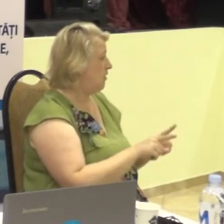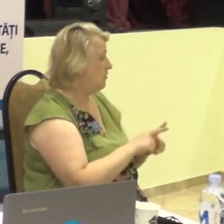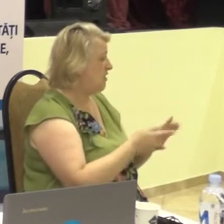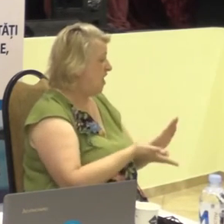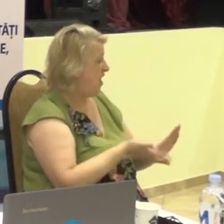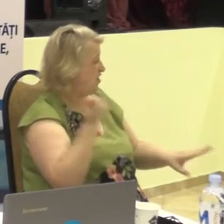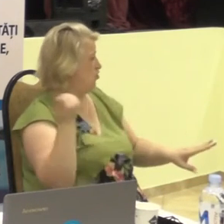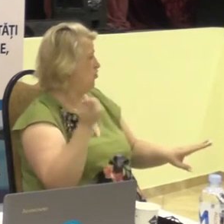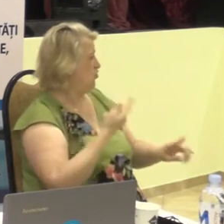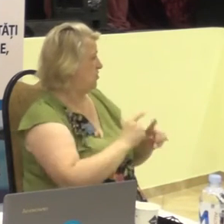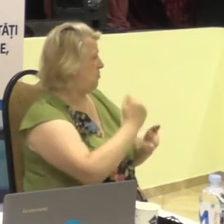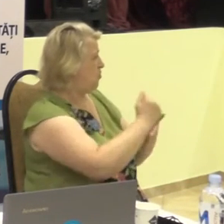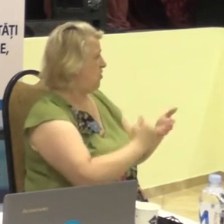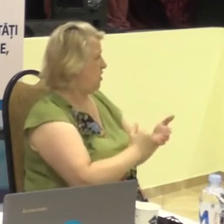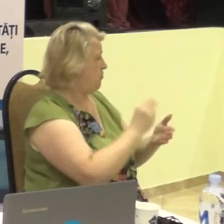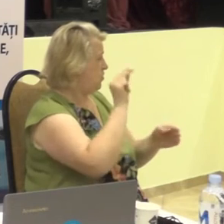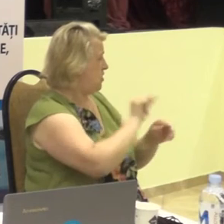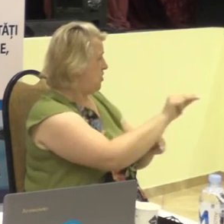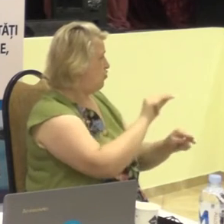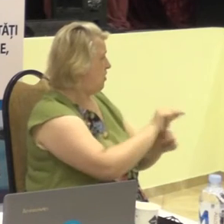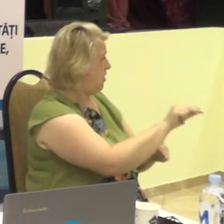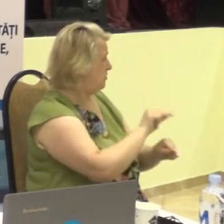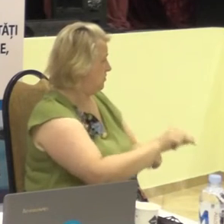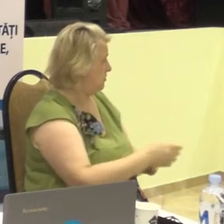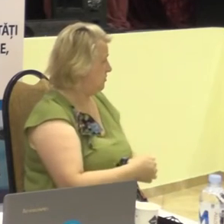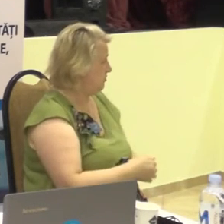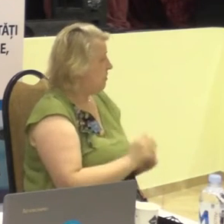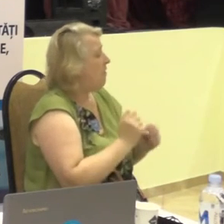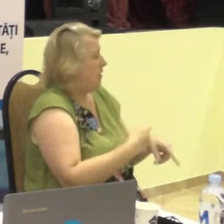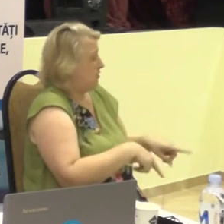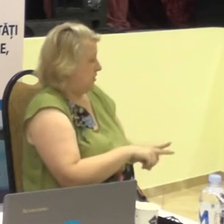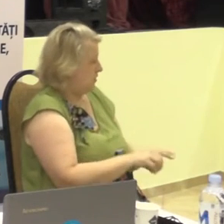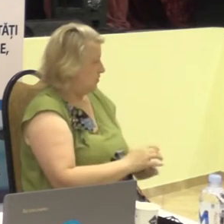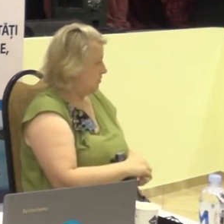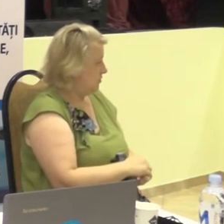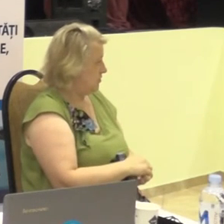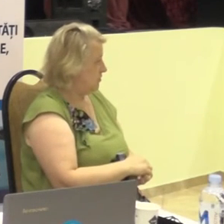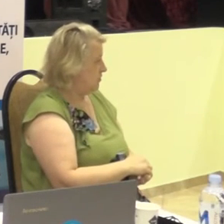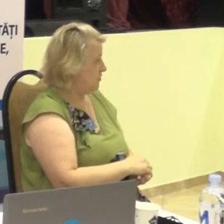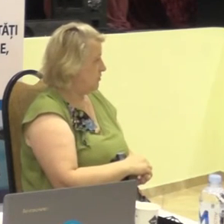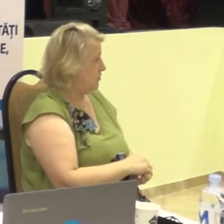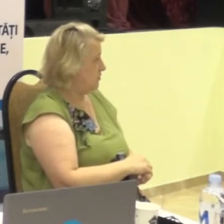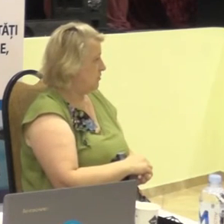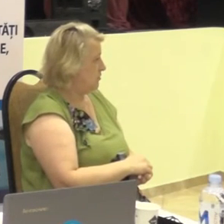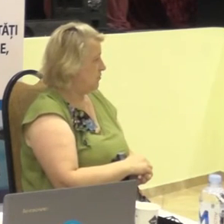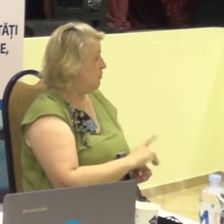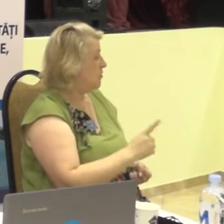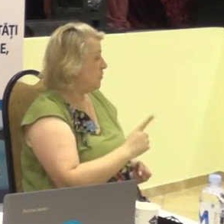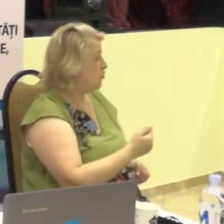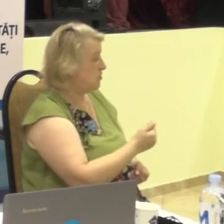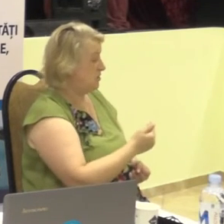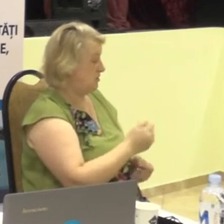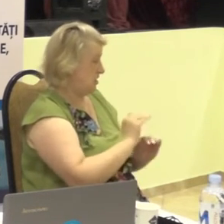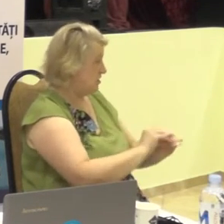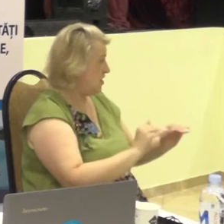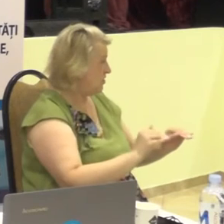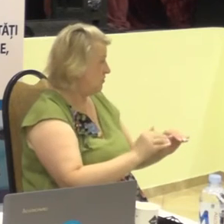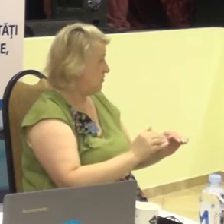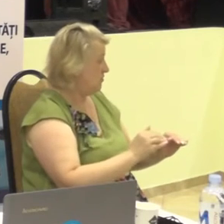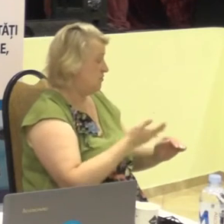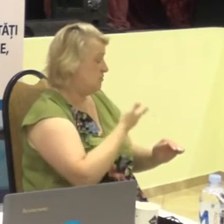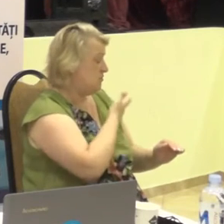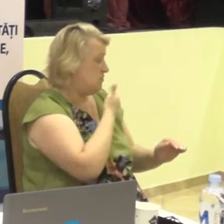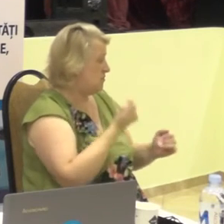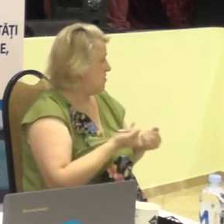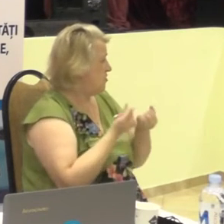din această programă de educație. Cum așa? Pentru că lor nu le sunt discuție.